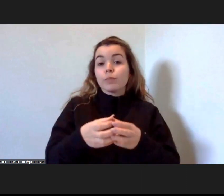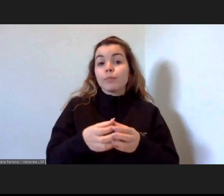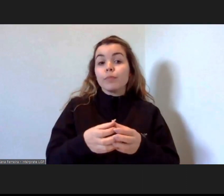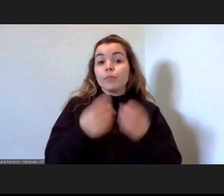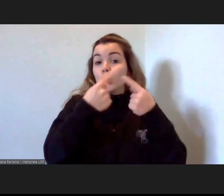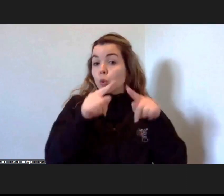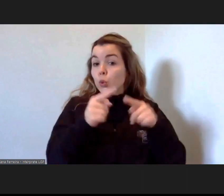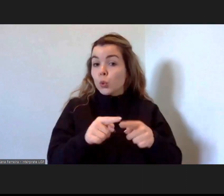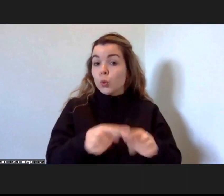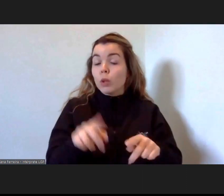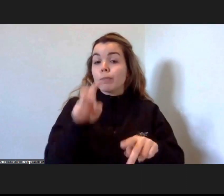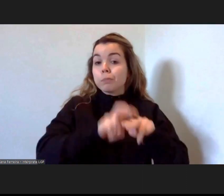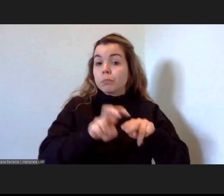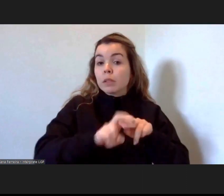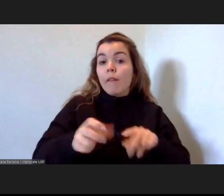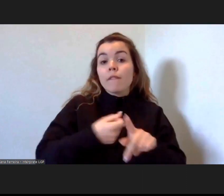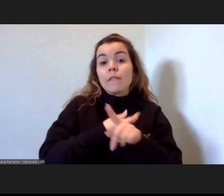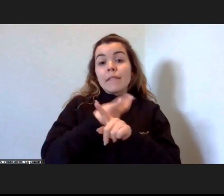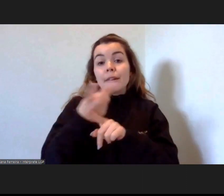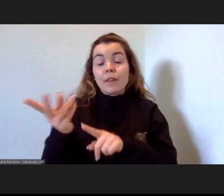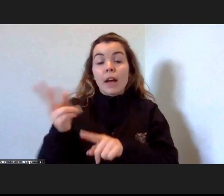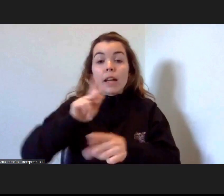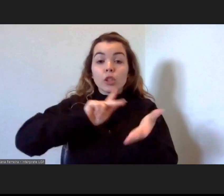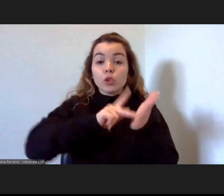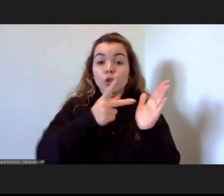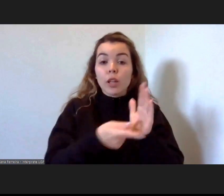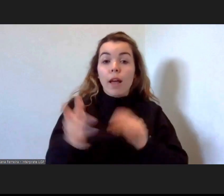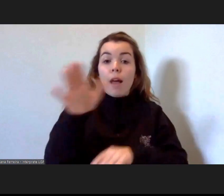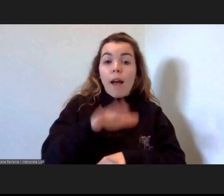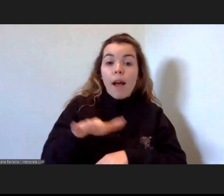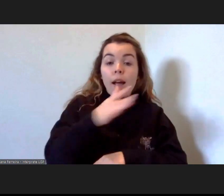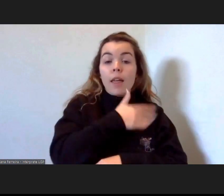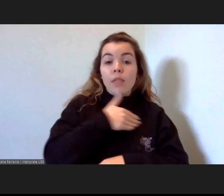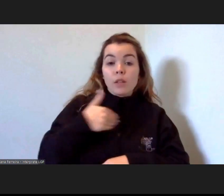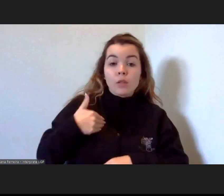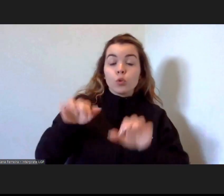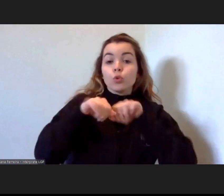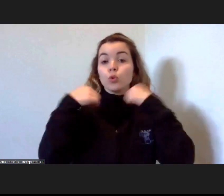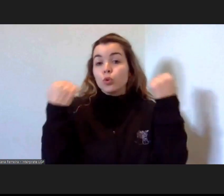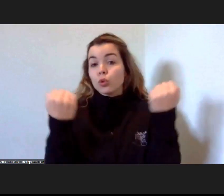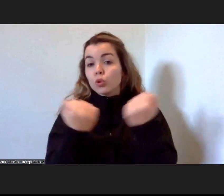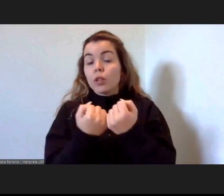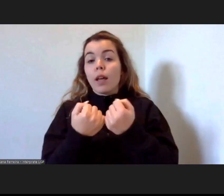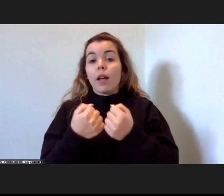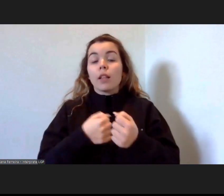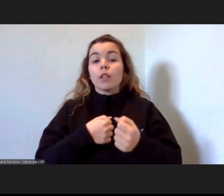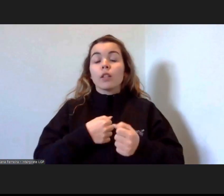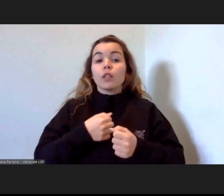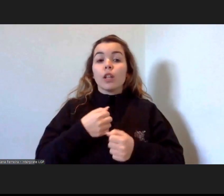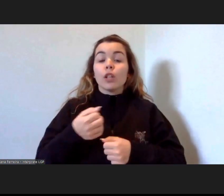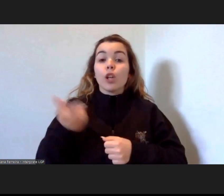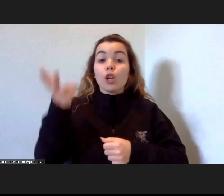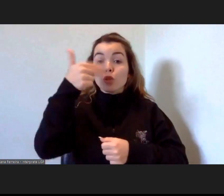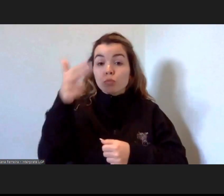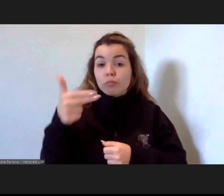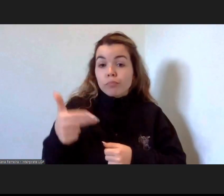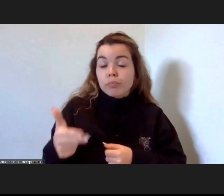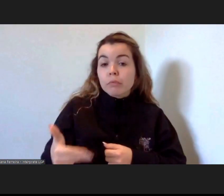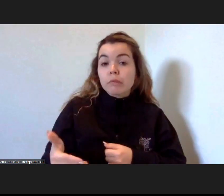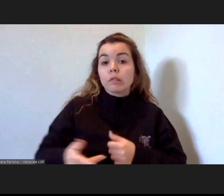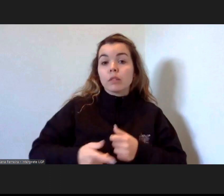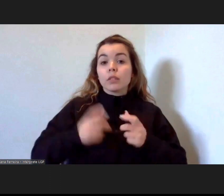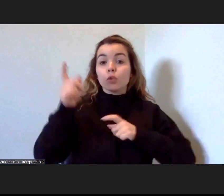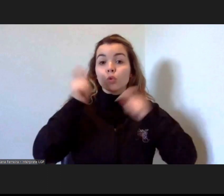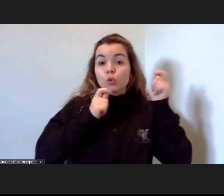multidisciplinar tem várias técnicas da área da saúde da área social das áreas das expressões artísticas e tem aqui como